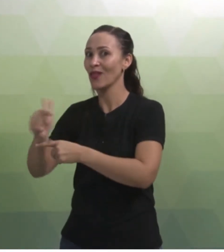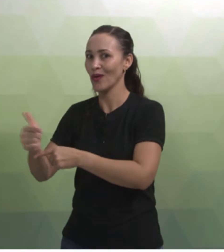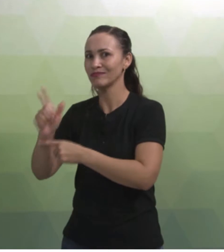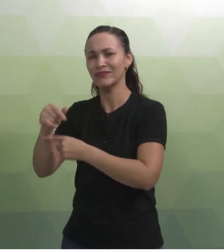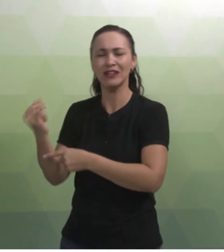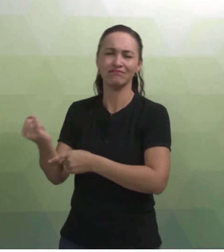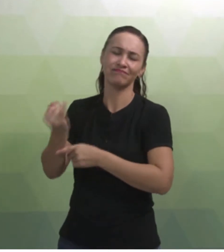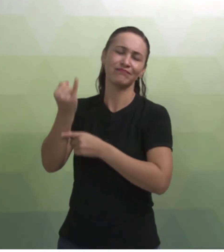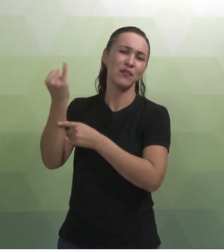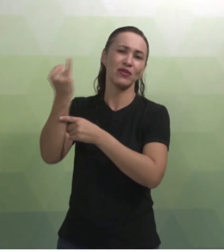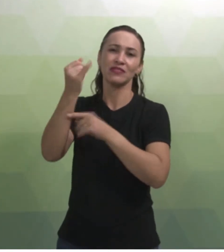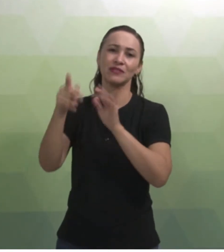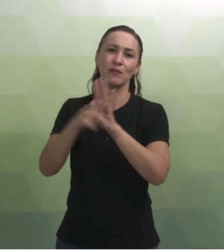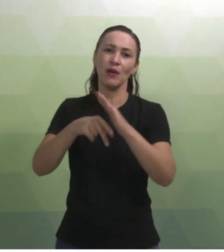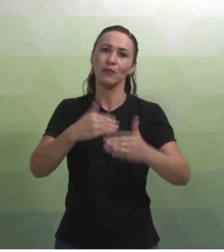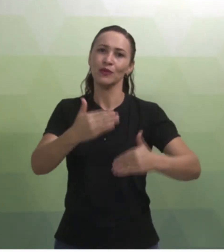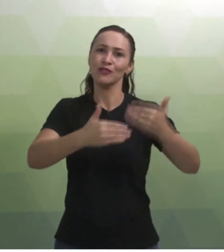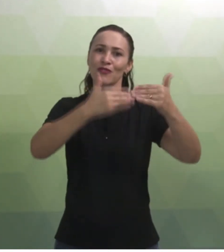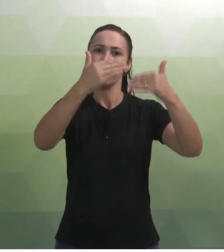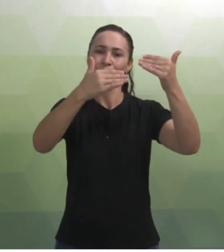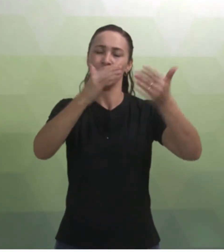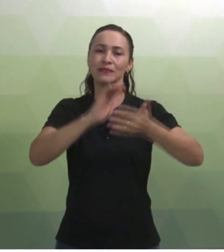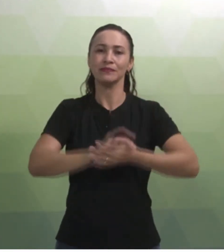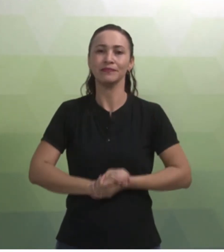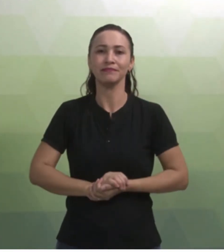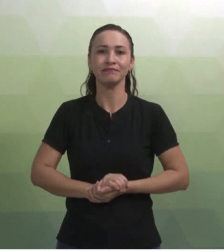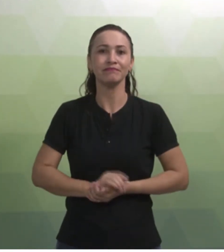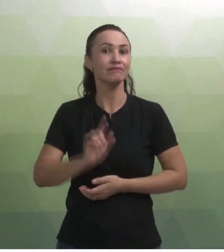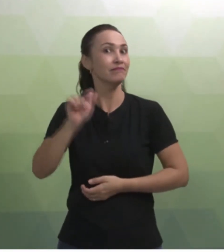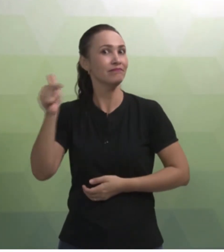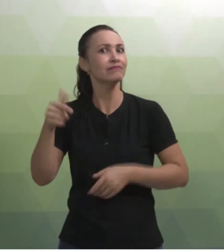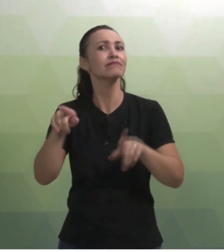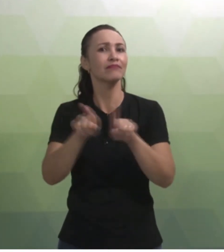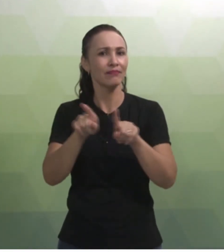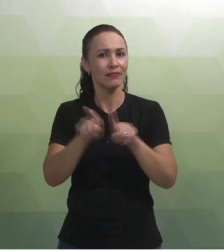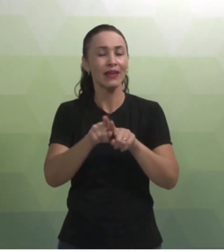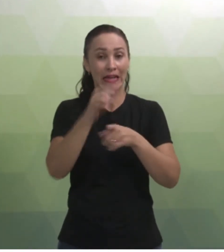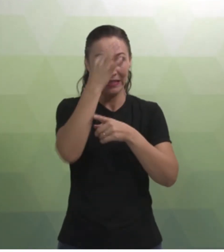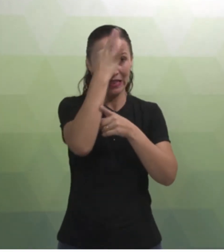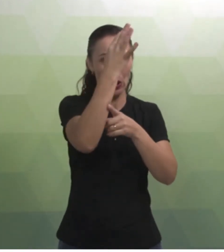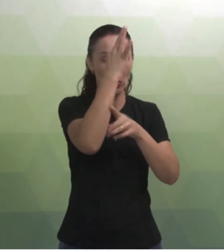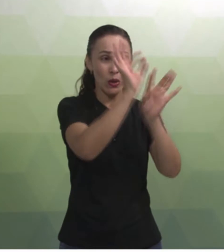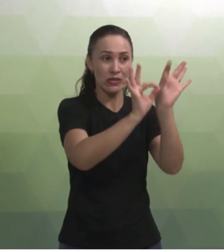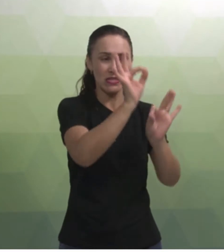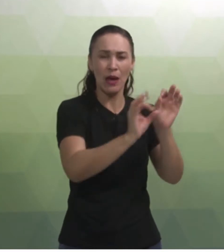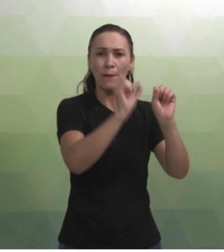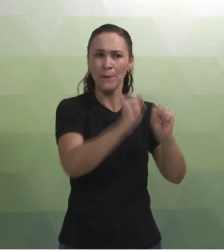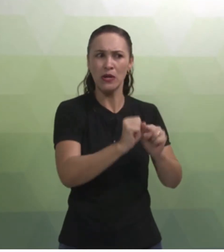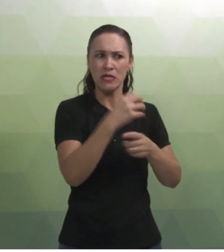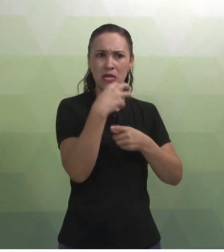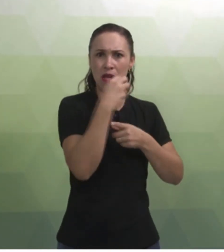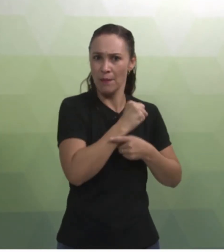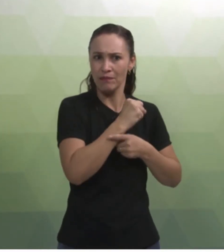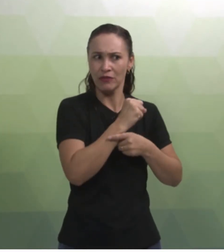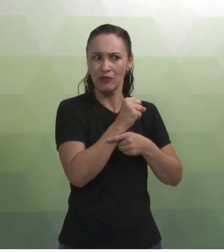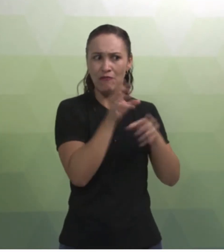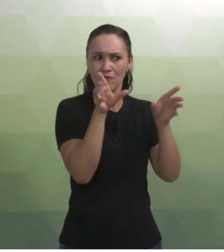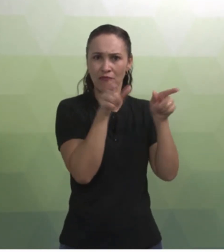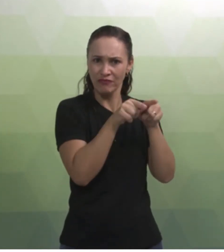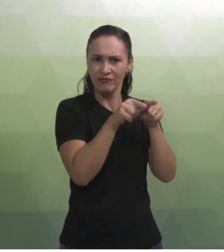nesse desenvolvimento. Outra coisa, esse levantamento teórico pode ser breve ou extenso. Mas, aqui, como o nosso